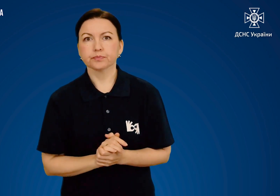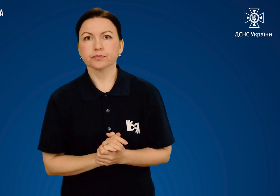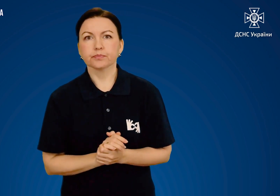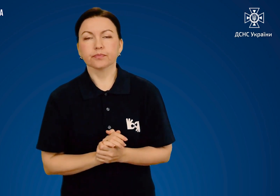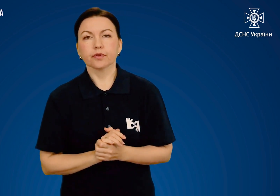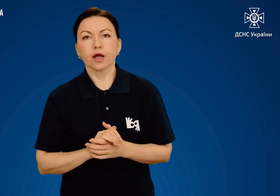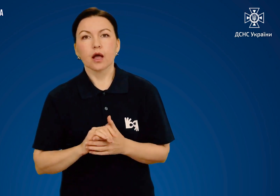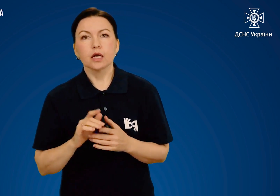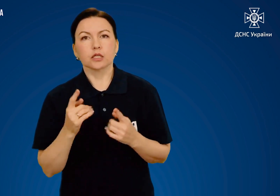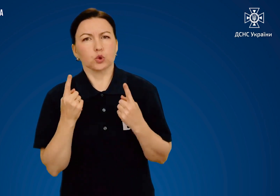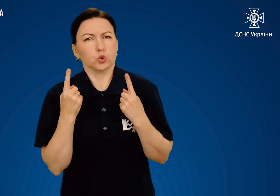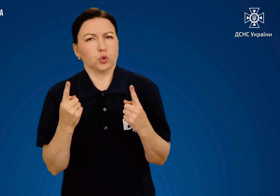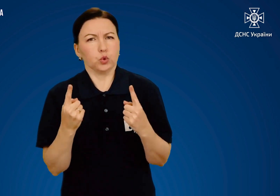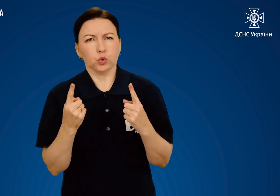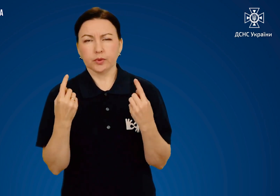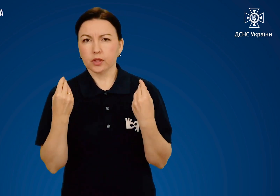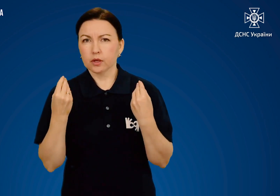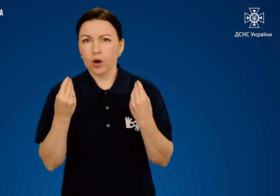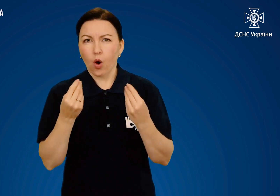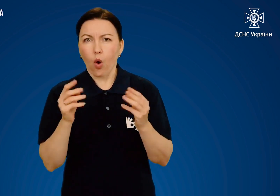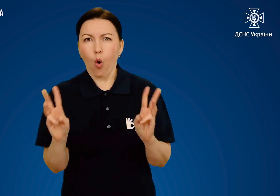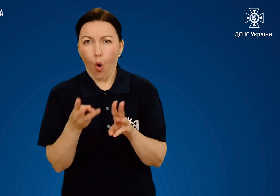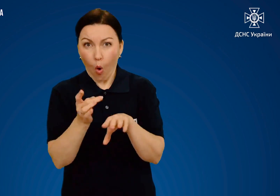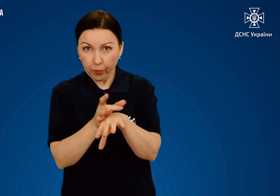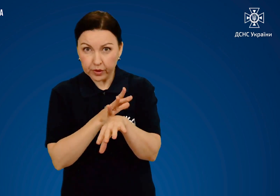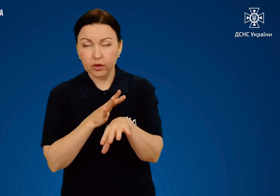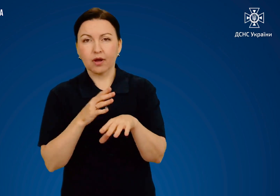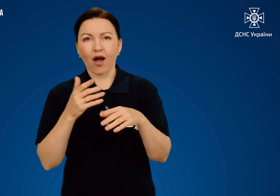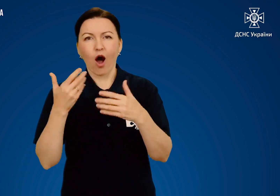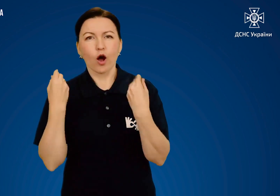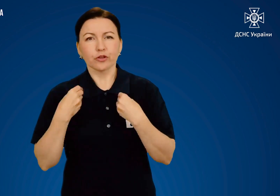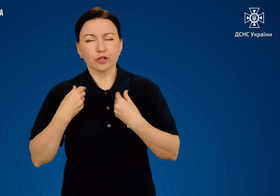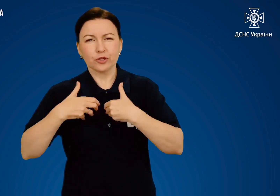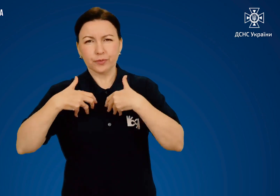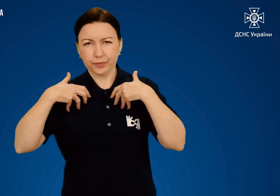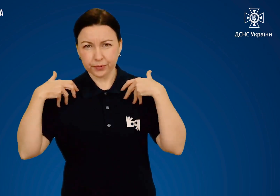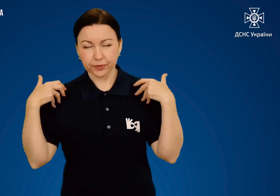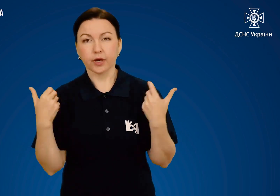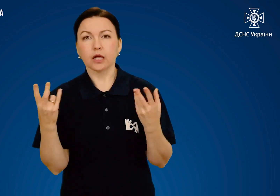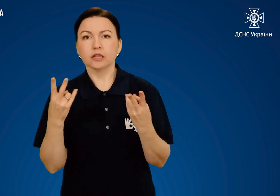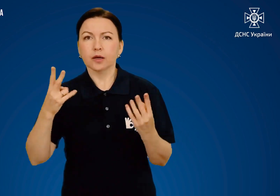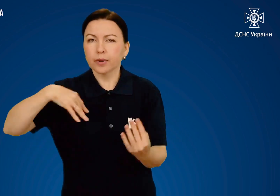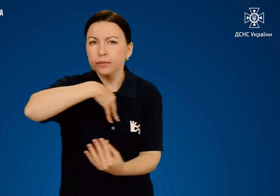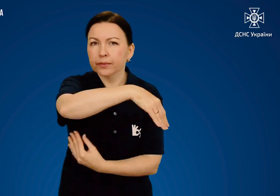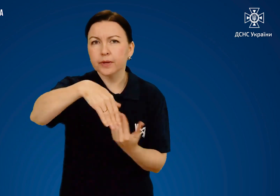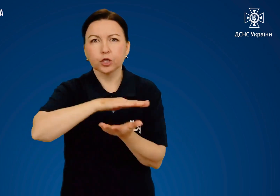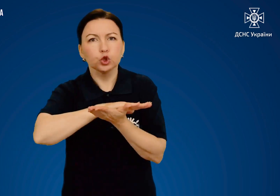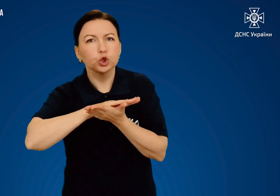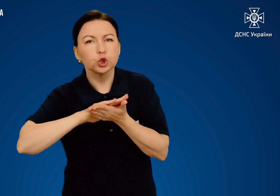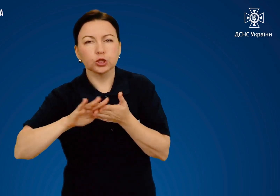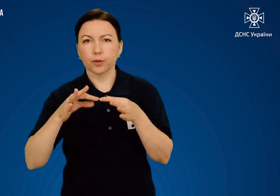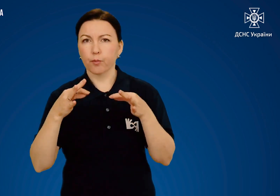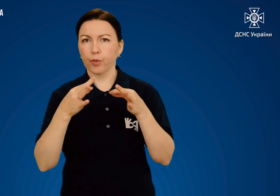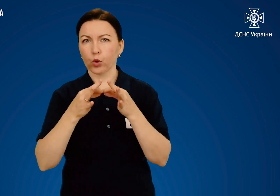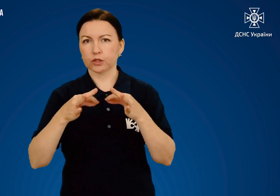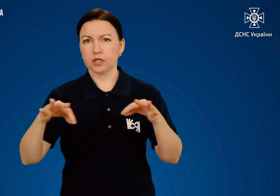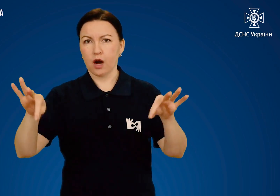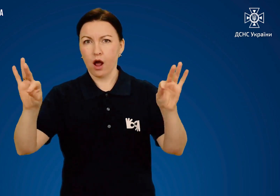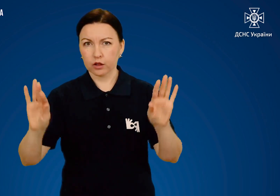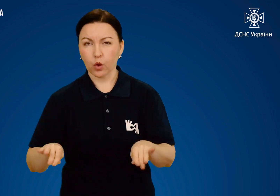значних опіках після зняття одягу потерпілого краще всього загорнути в чисте простирадло,